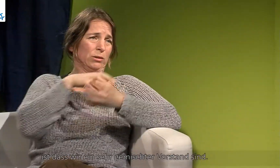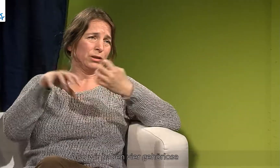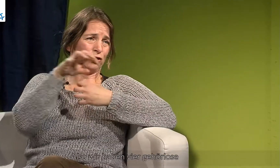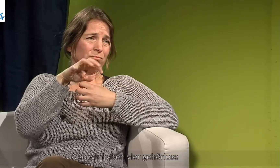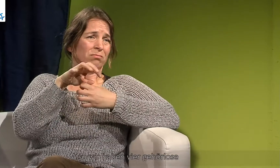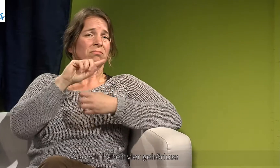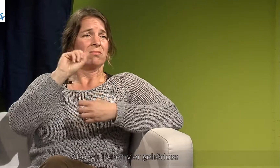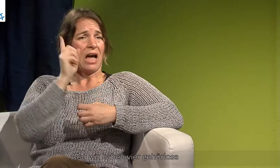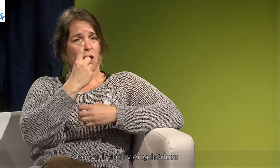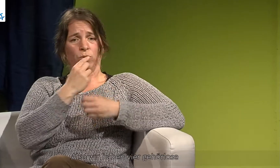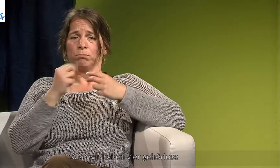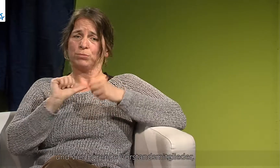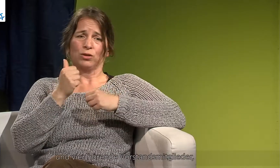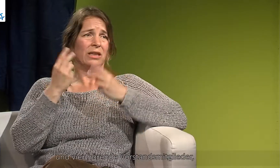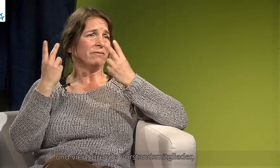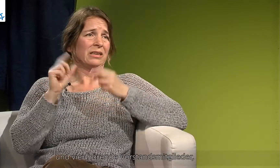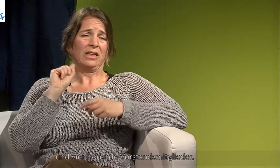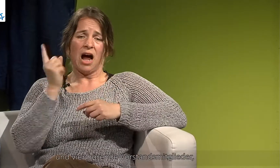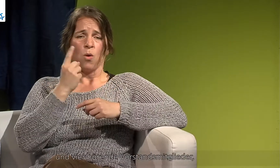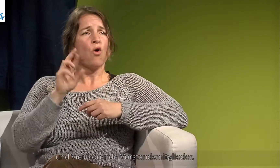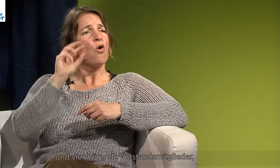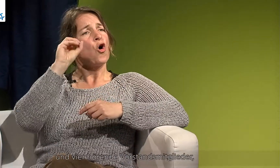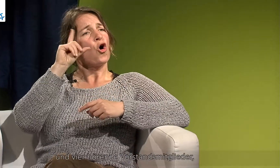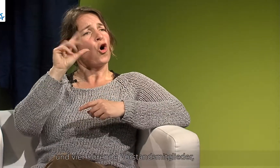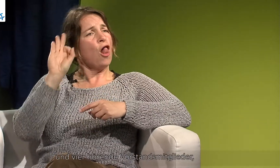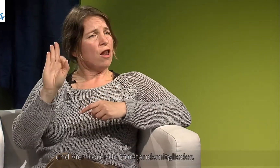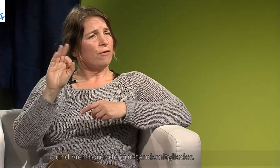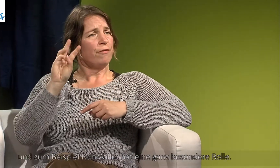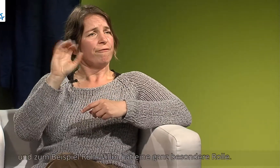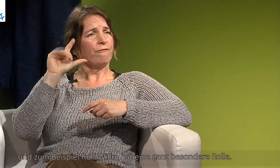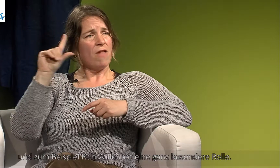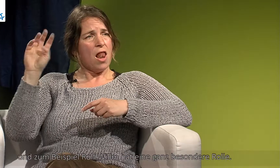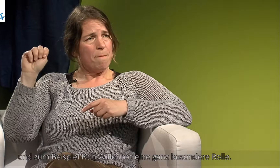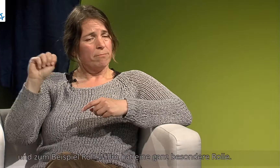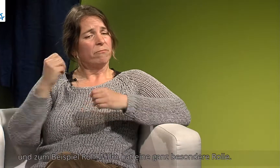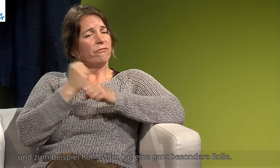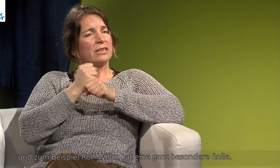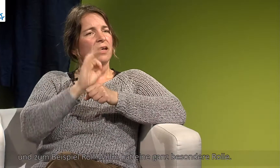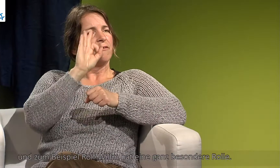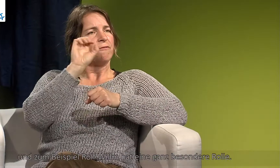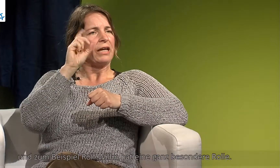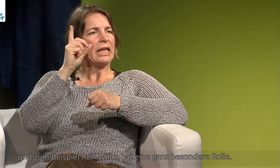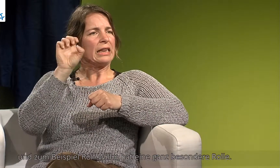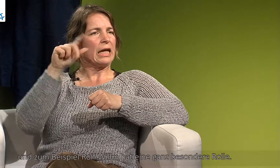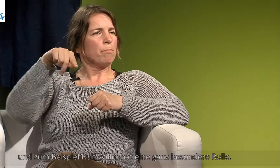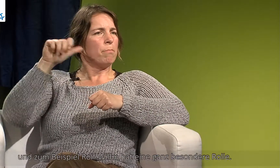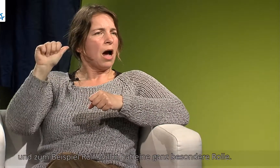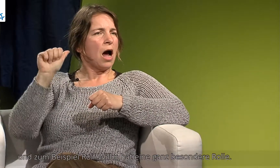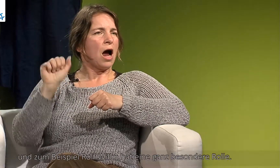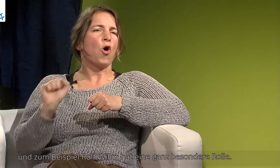haben vier Gehörlose und vier Hörende Vorstandsmitglieder und zum Beispiel Ralf Wilm hat auch eine ganz besondere Rolle. Der